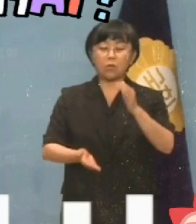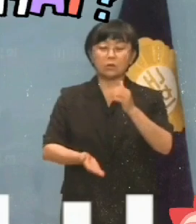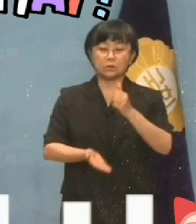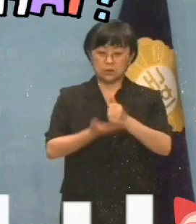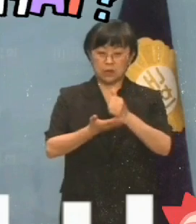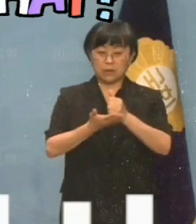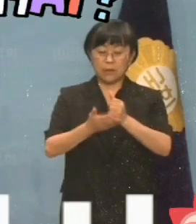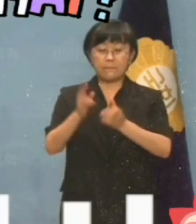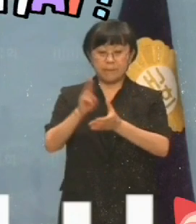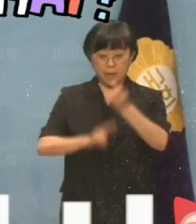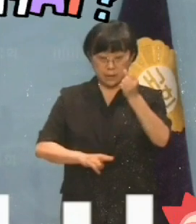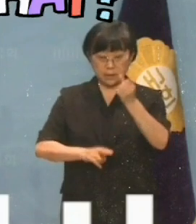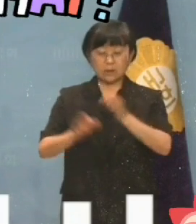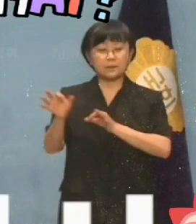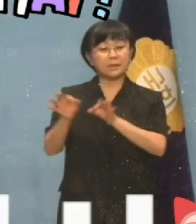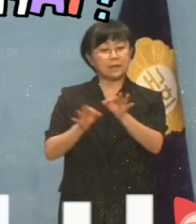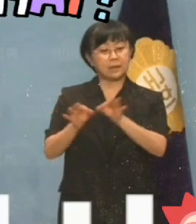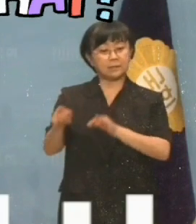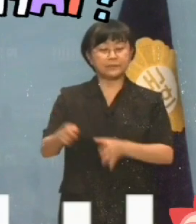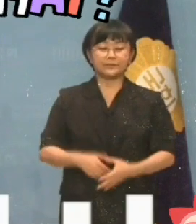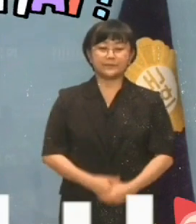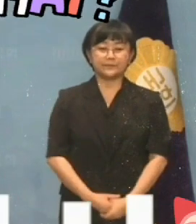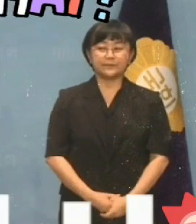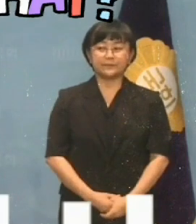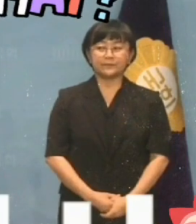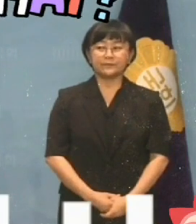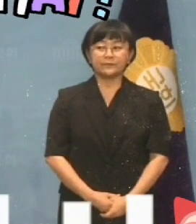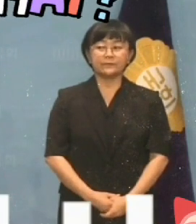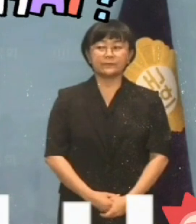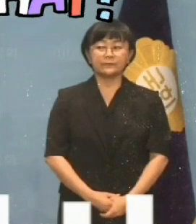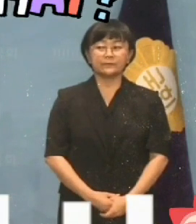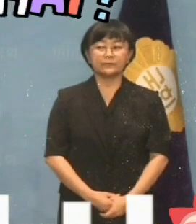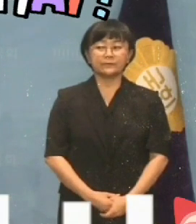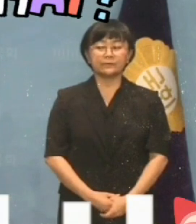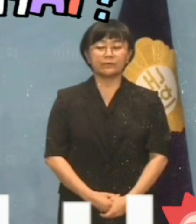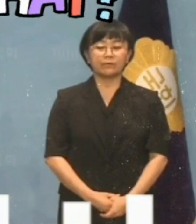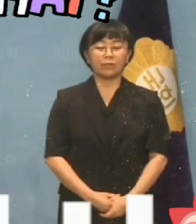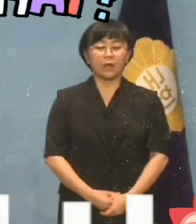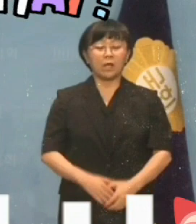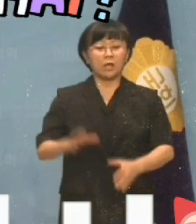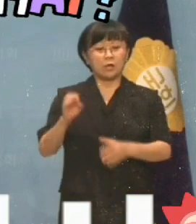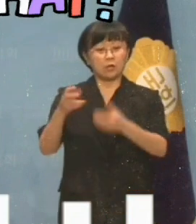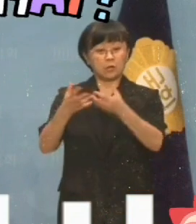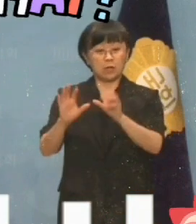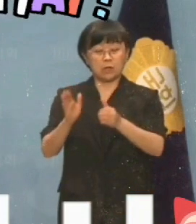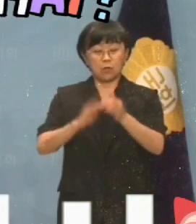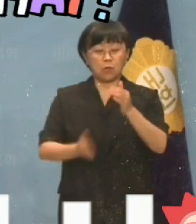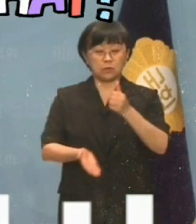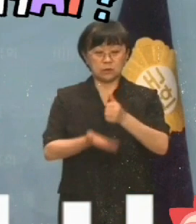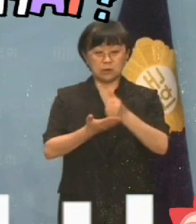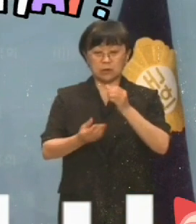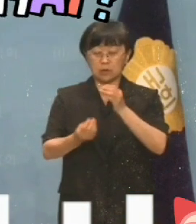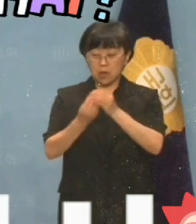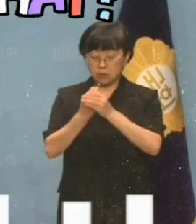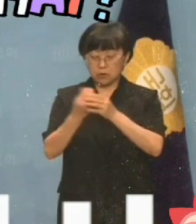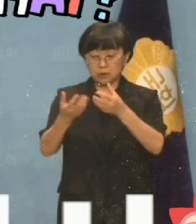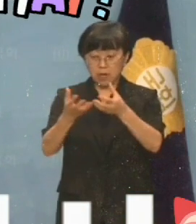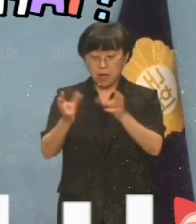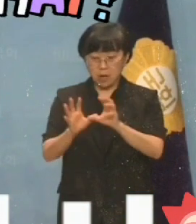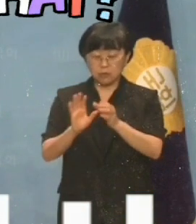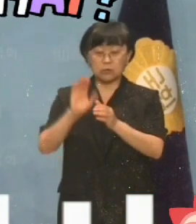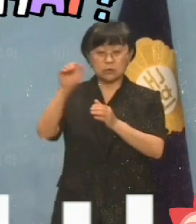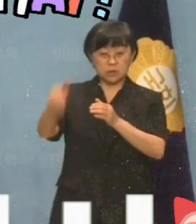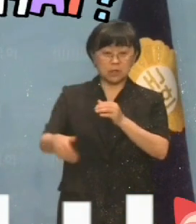팔아치운 장사판이었다고 볼 수밖에 없습니다. 집권 여당이 공천 뇌물 땅으로 전락해버린